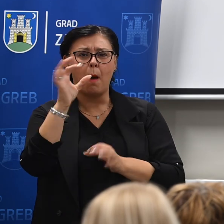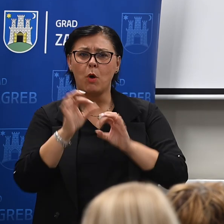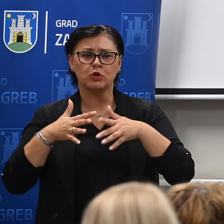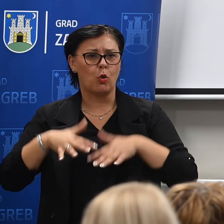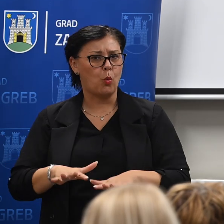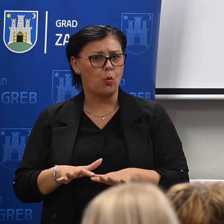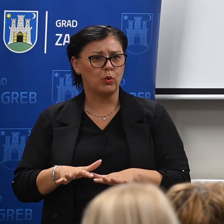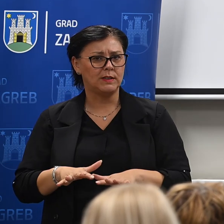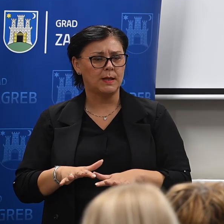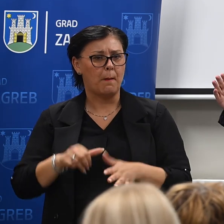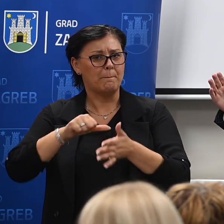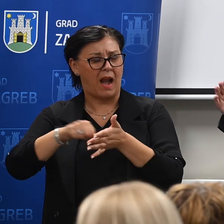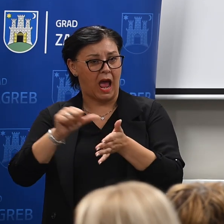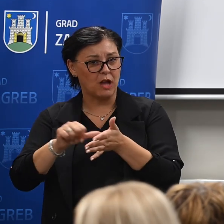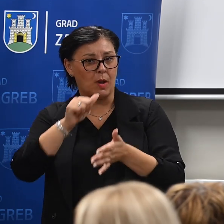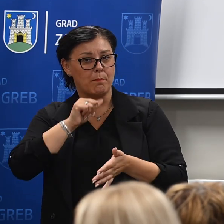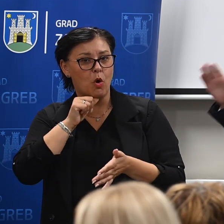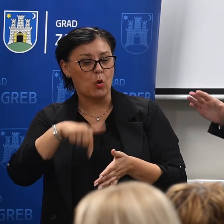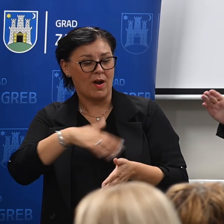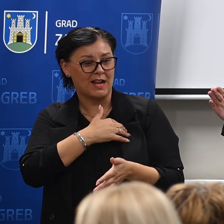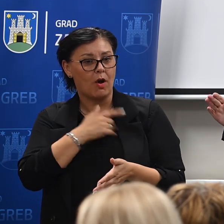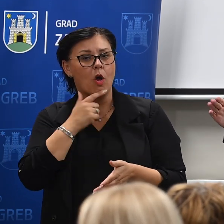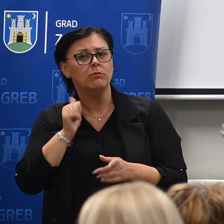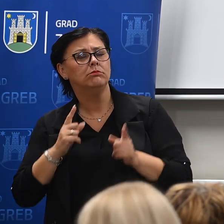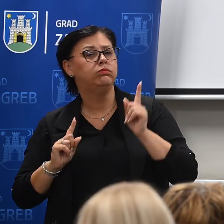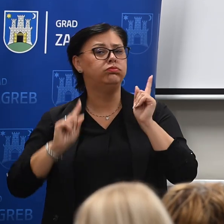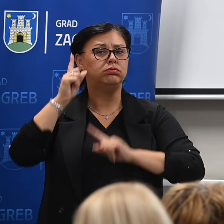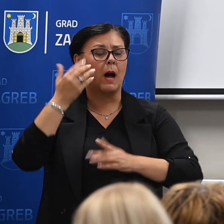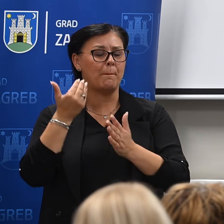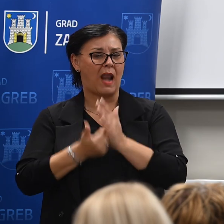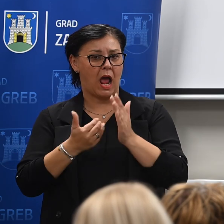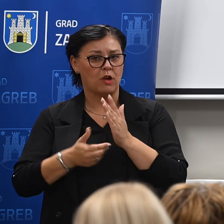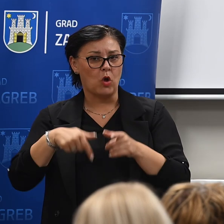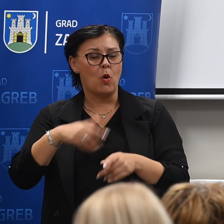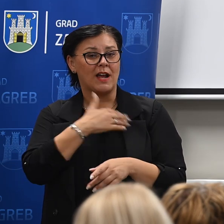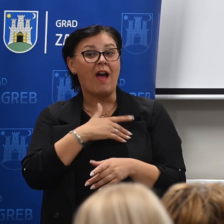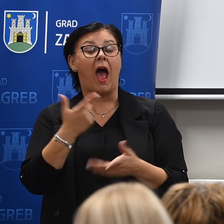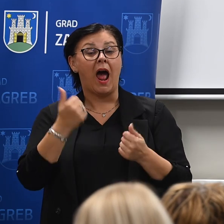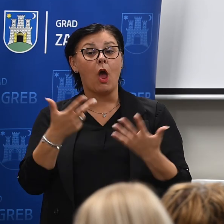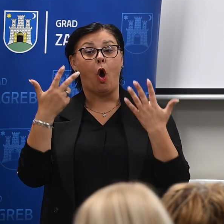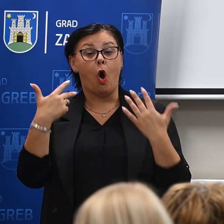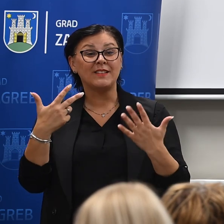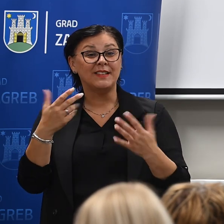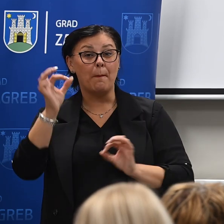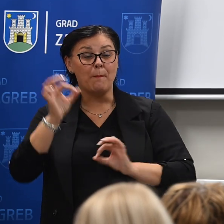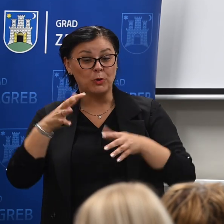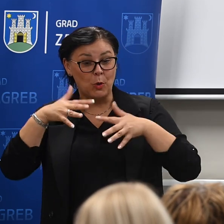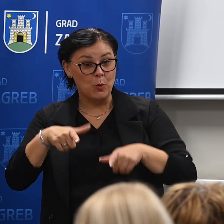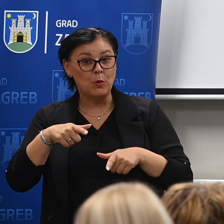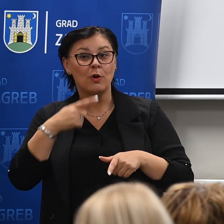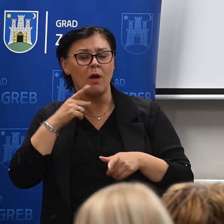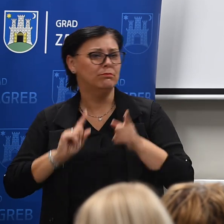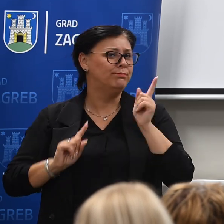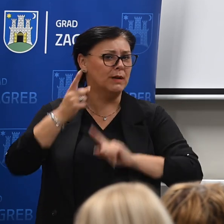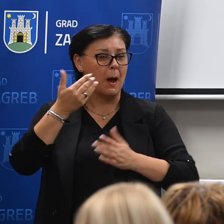građana Republike Hrvatske koji imaju najveće plaće u Hrvatskoj. Međutim, 80% njih živi u gradu Zagrebu. Tako da to